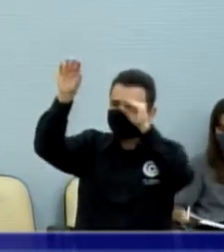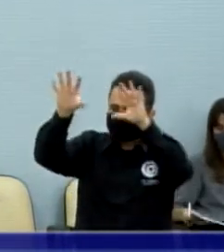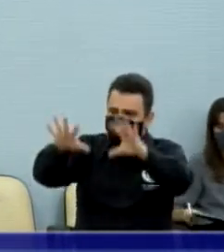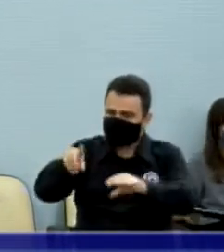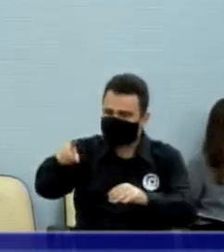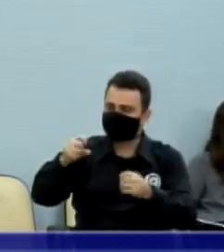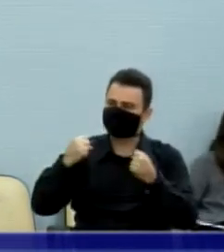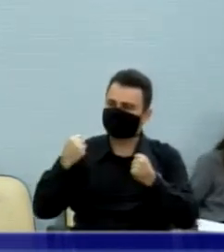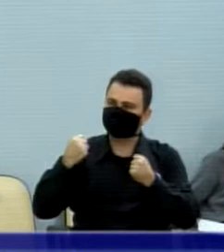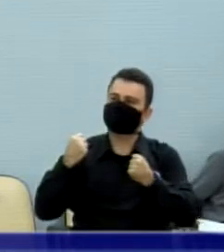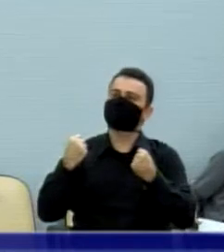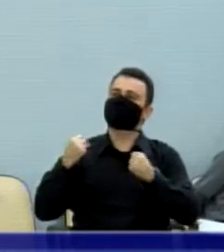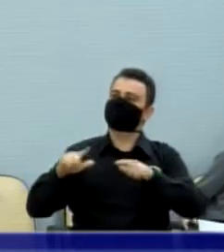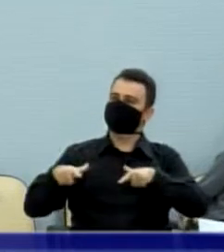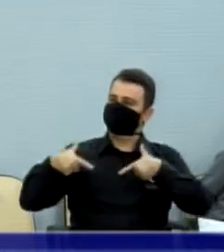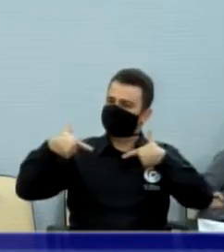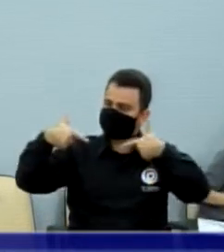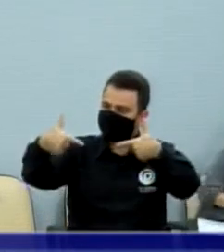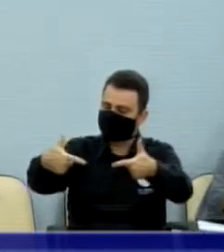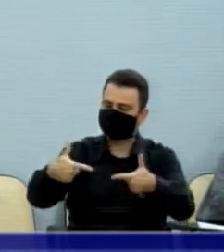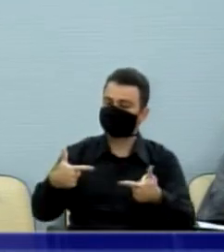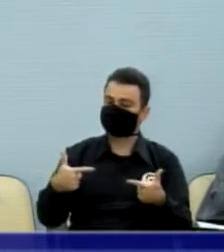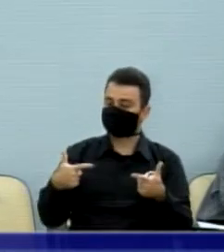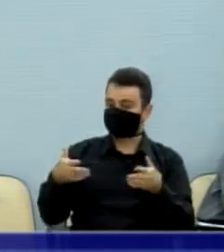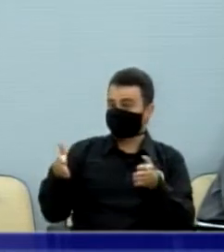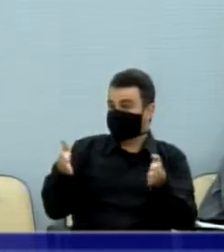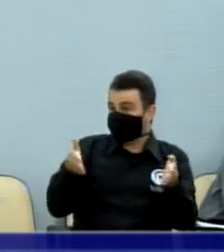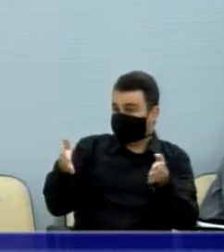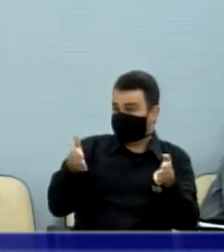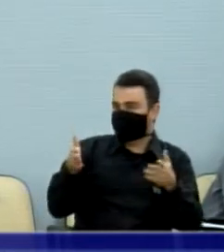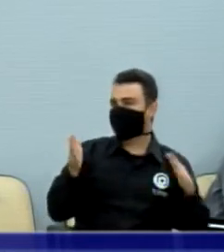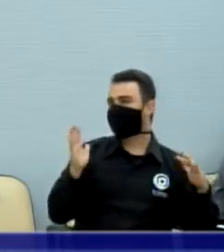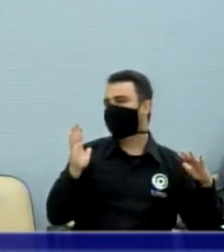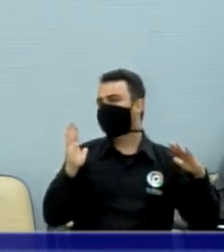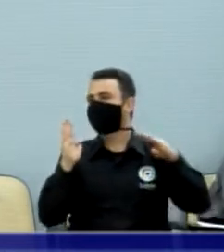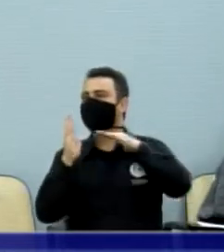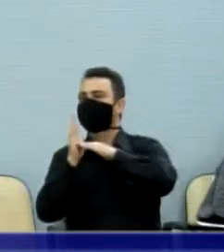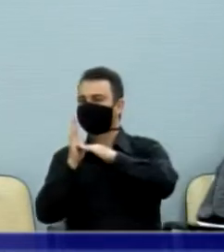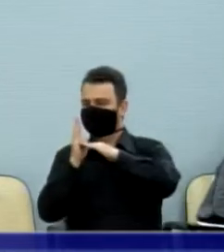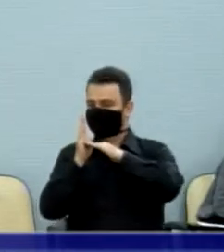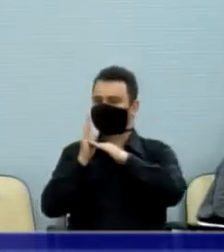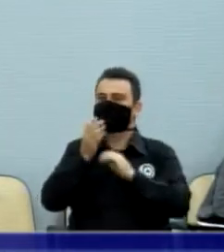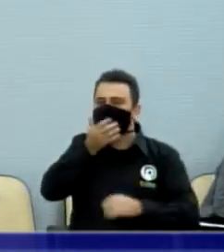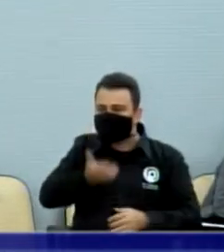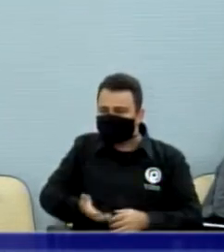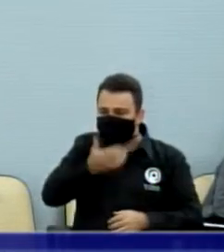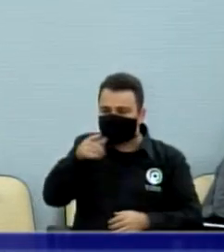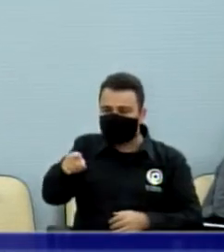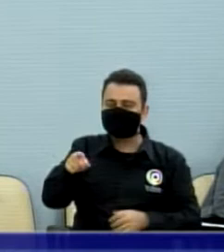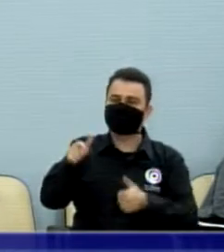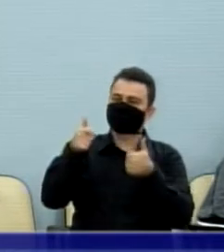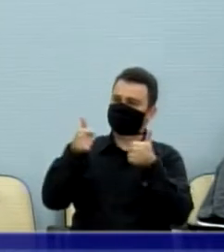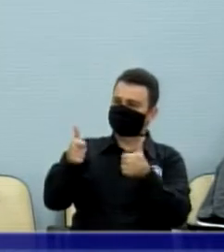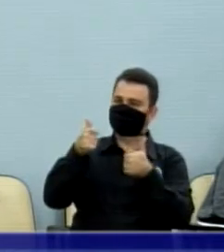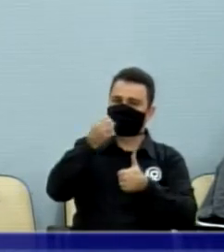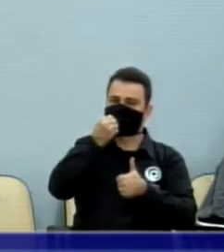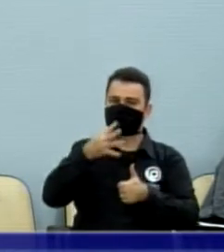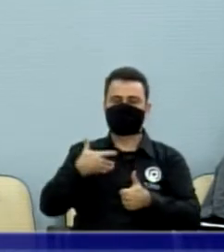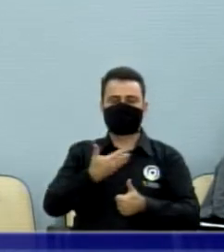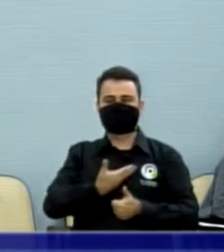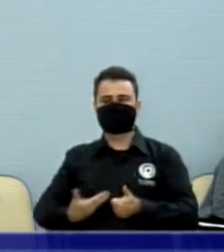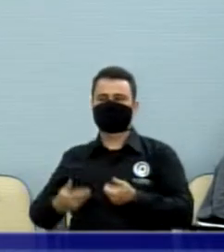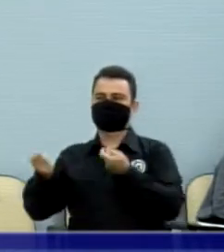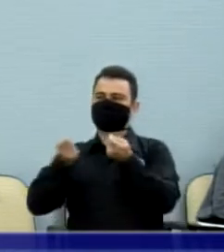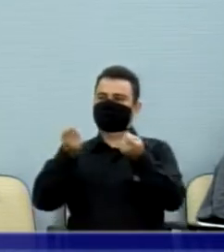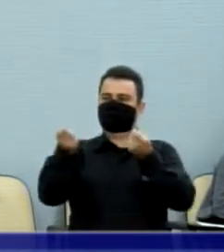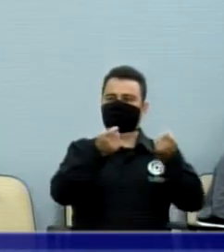momento e com certeza nesse período, até o término do ano, você será e fará o melhor governo da